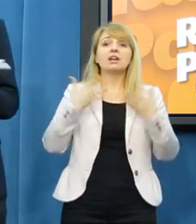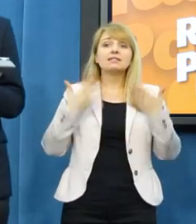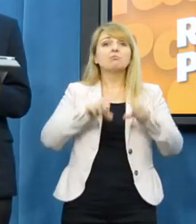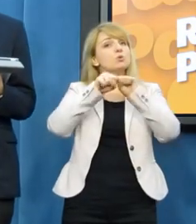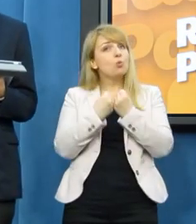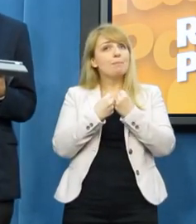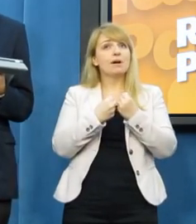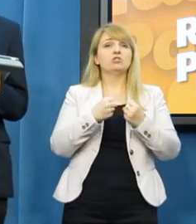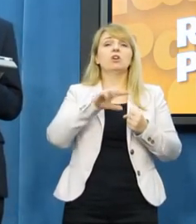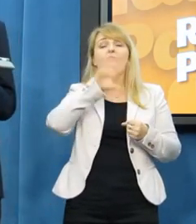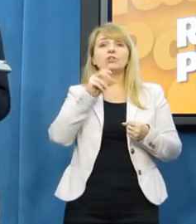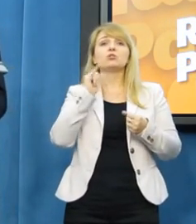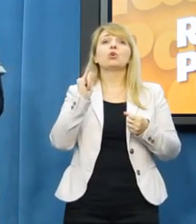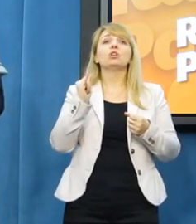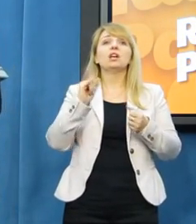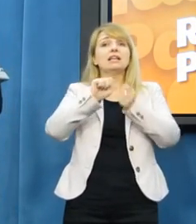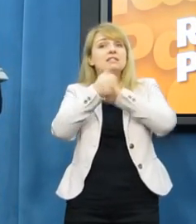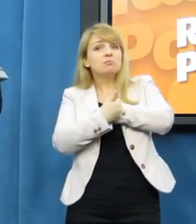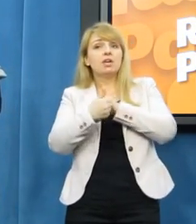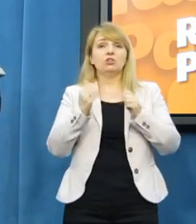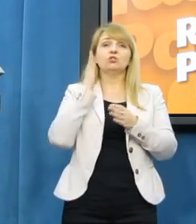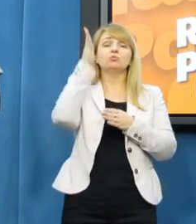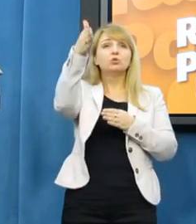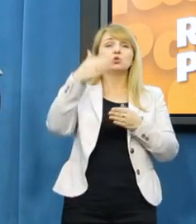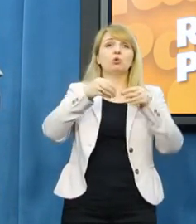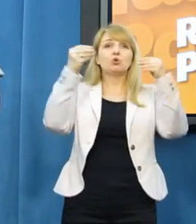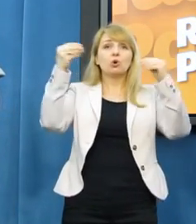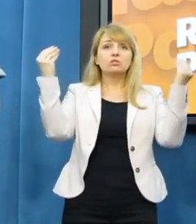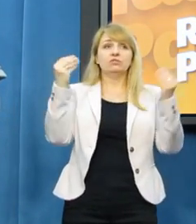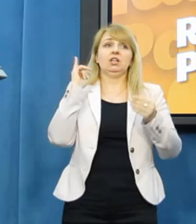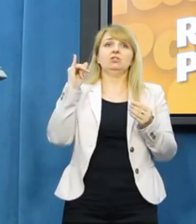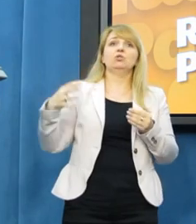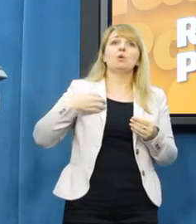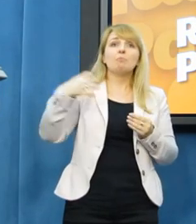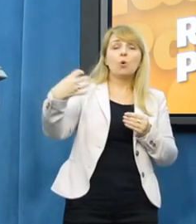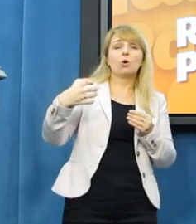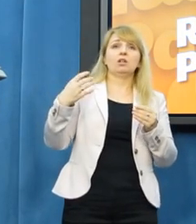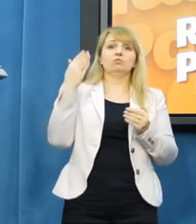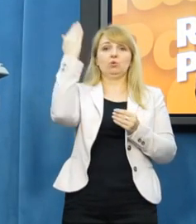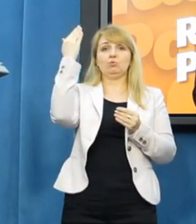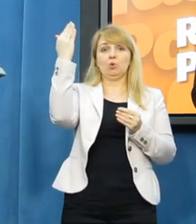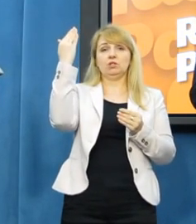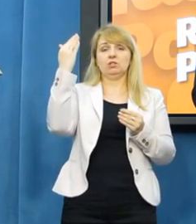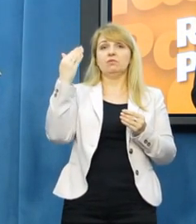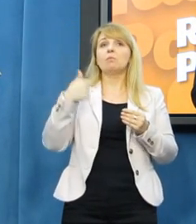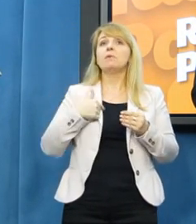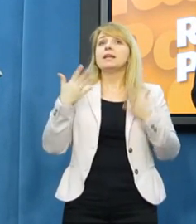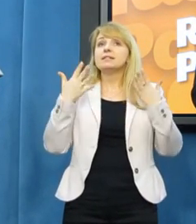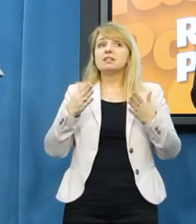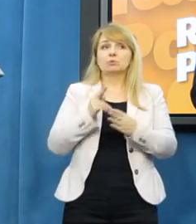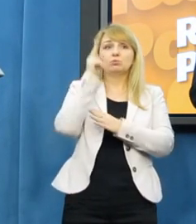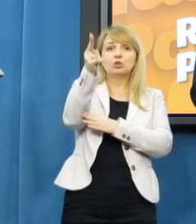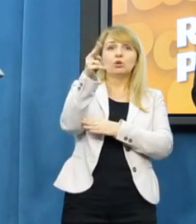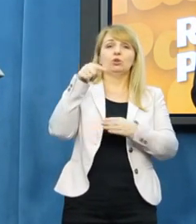przyszłość, w rozwój naszego społeczeństwa i wzrost zamożności kolejnych pokory Polaków, to musimy przekroczyć te